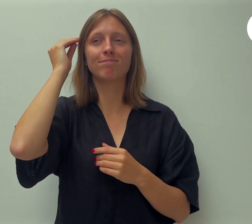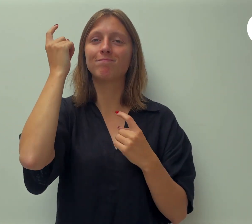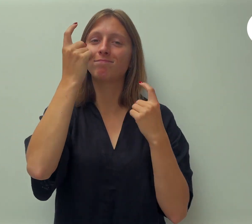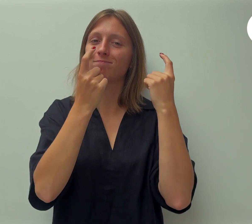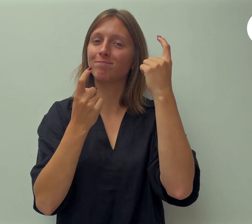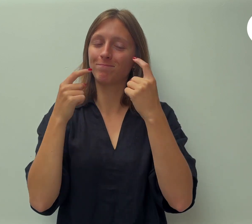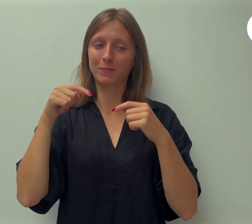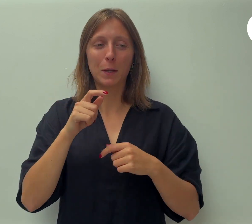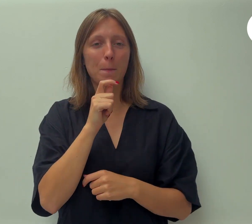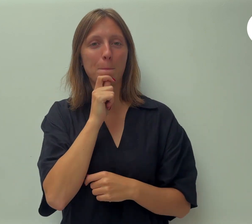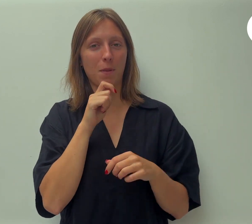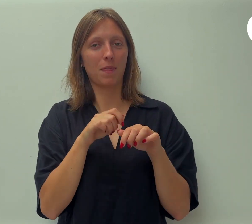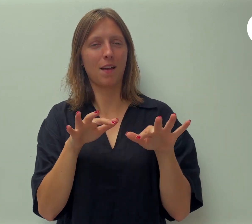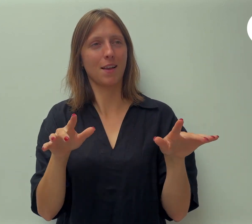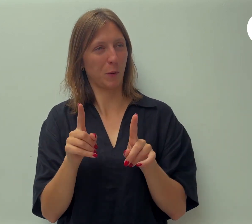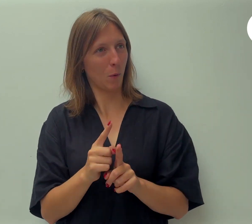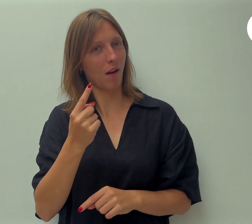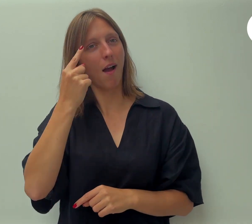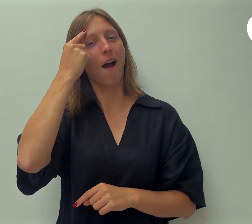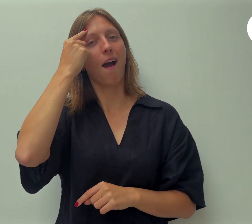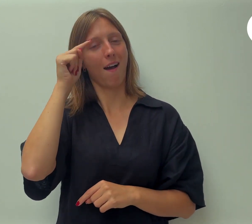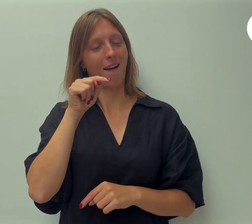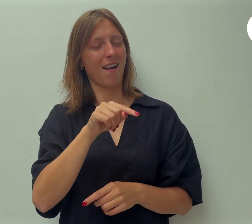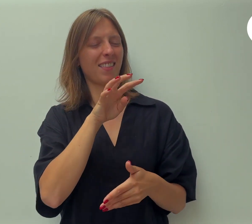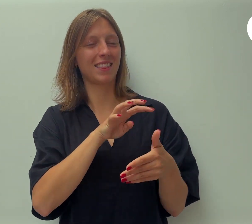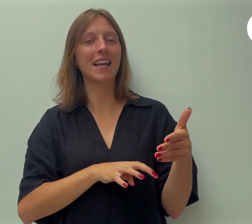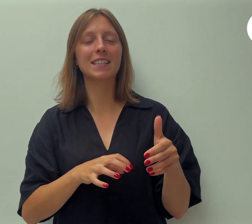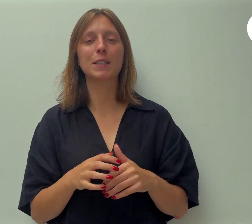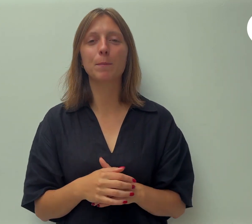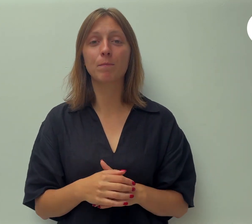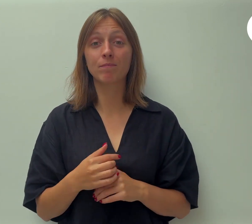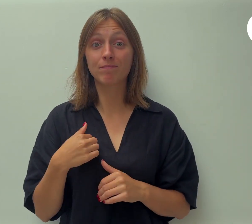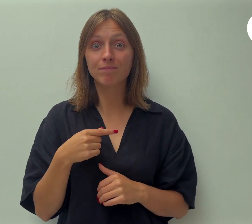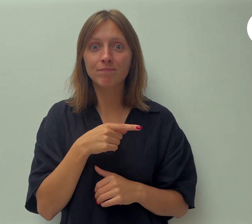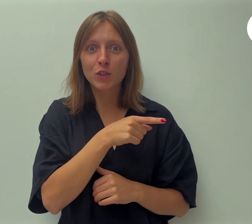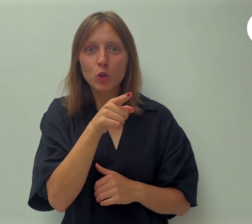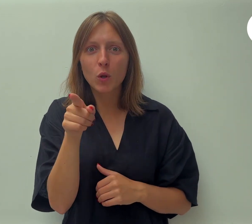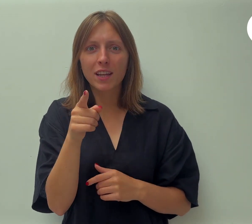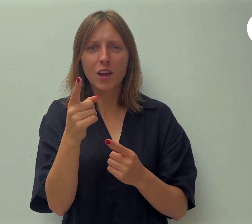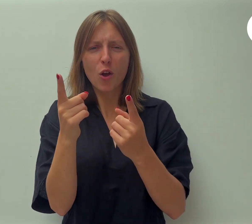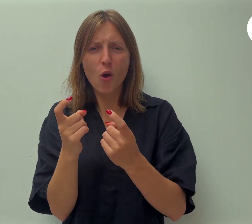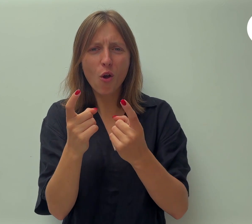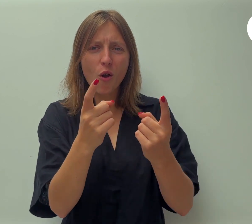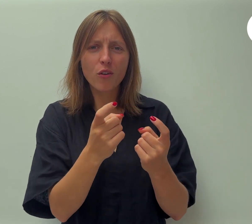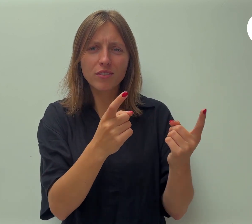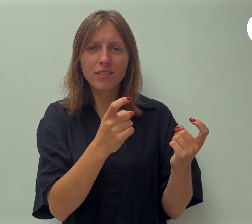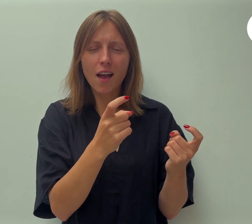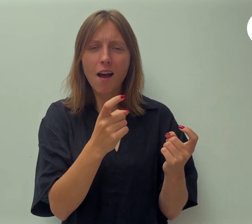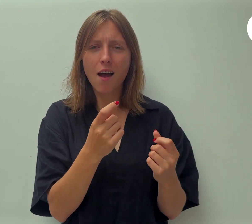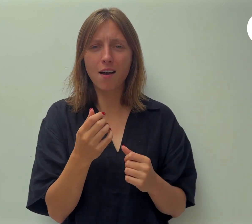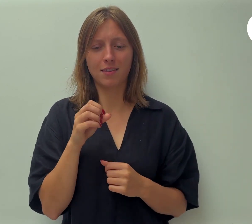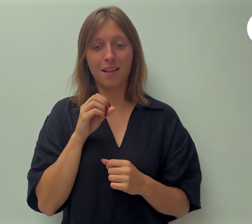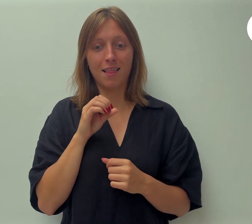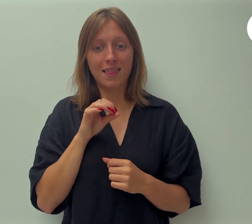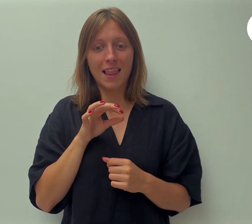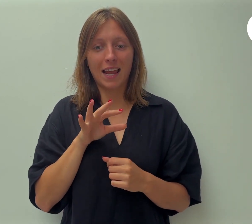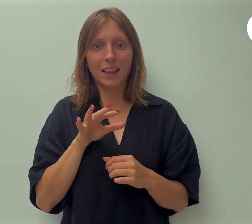podcast. Ik wil u vandaag uitdagen om een lichtpuntje te zijn en op die manier iets van godsliefde te